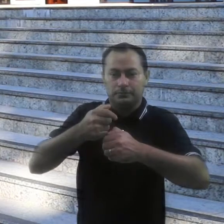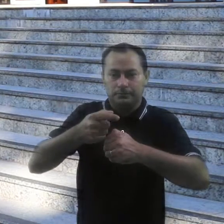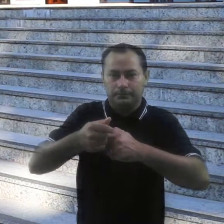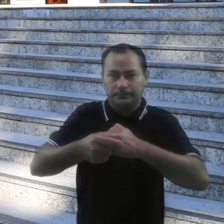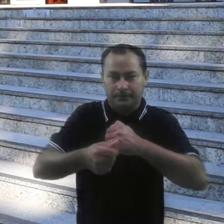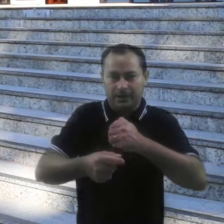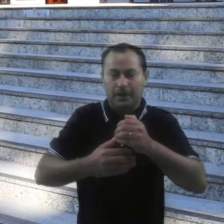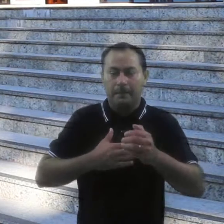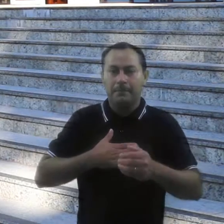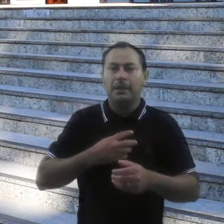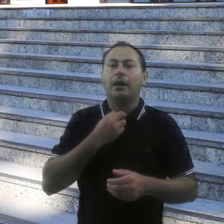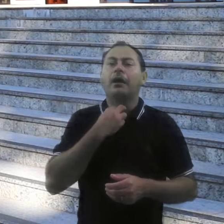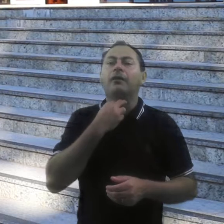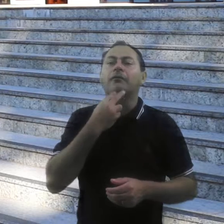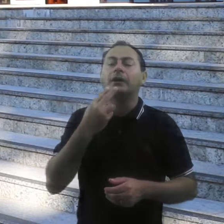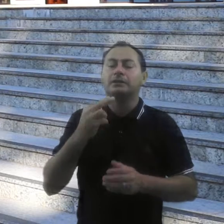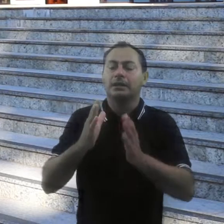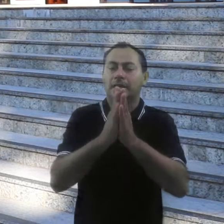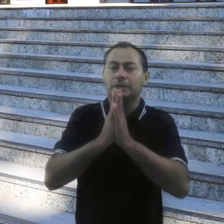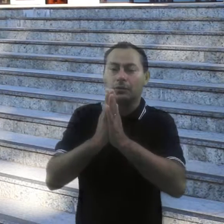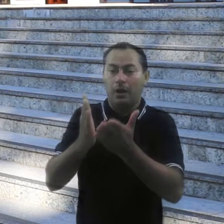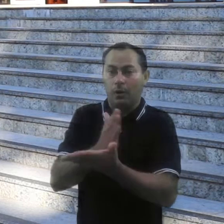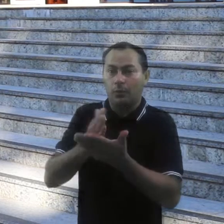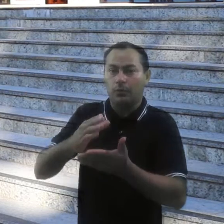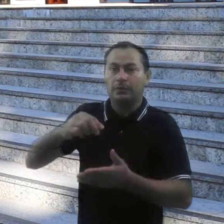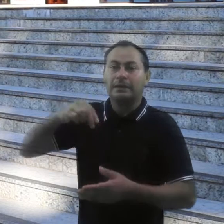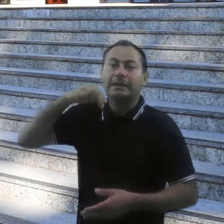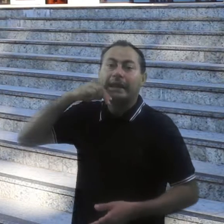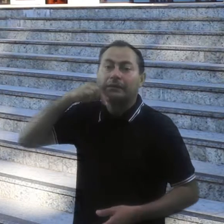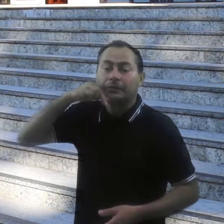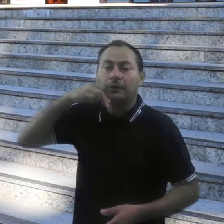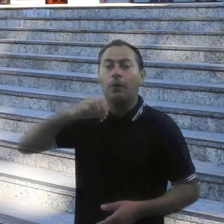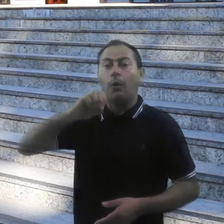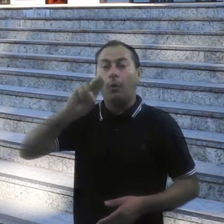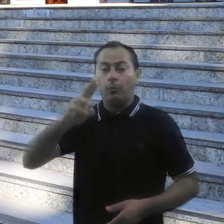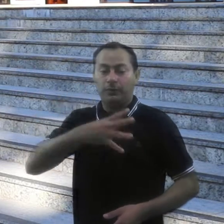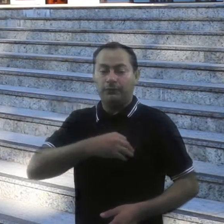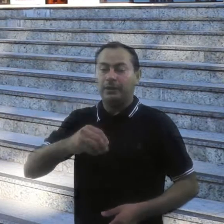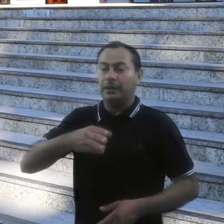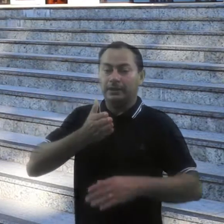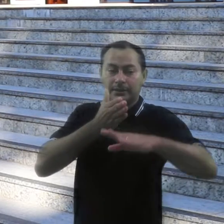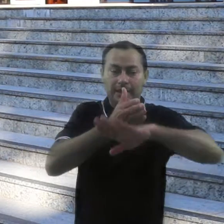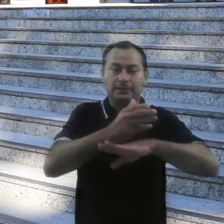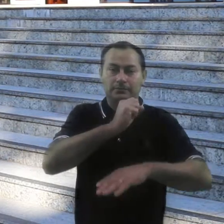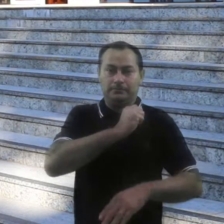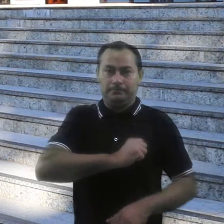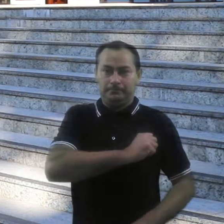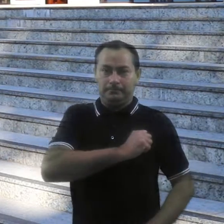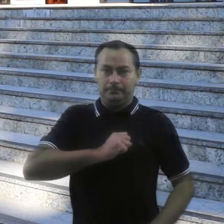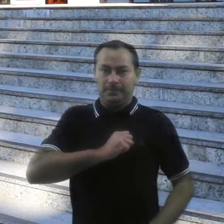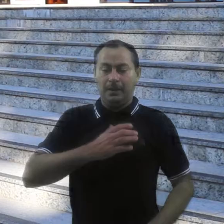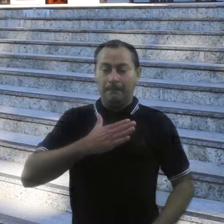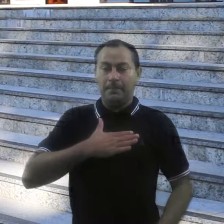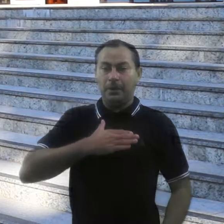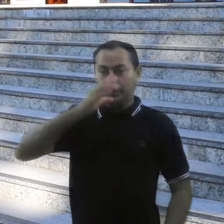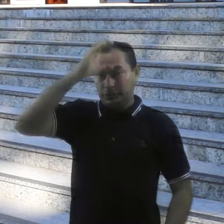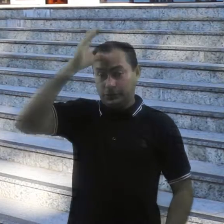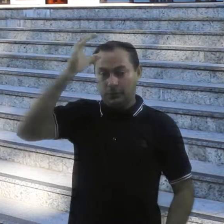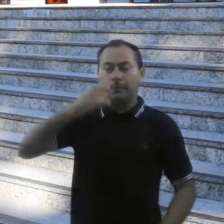para que algum dos netos ou filhos fossem para o seminário. Inclusive, meu tio foi, meus primos foram e, no